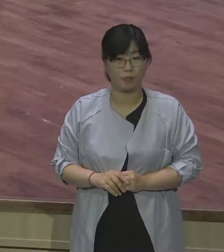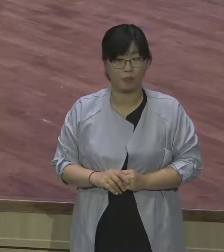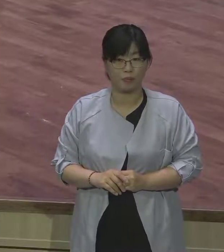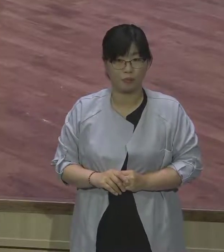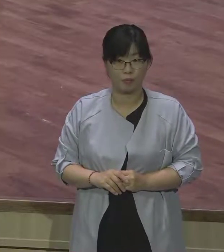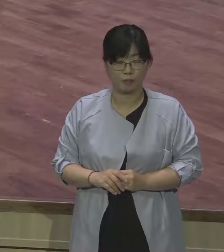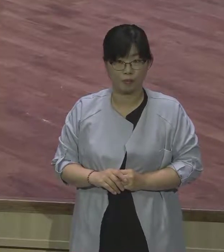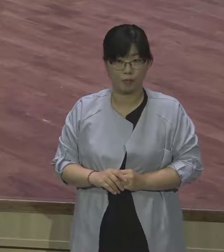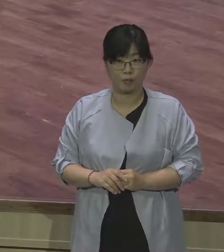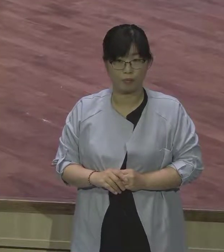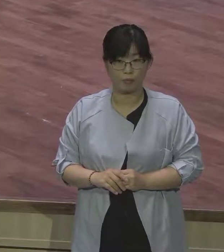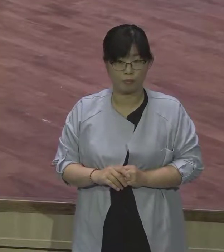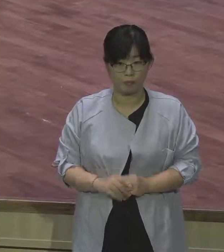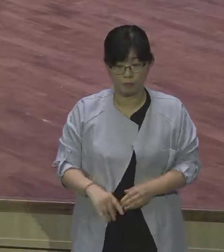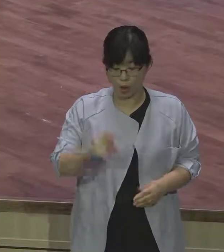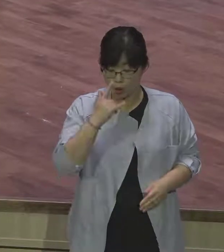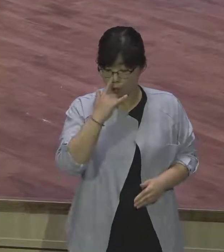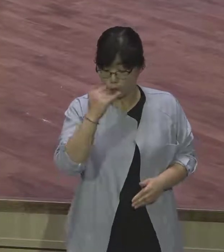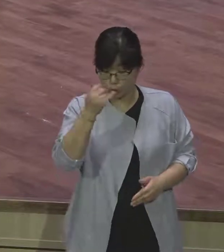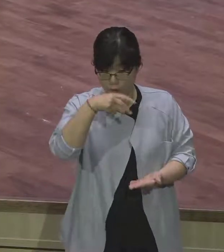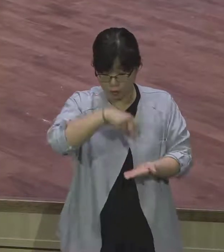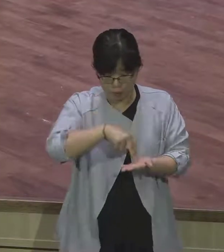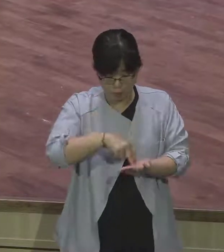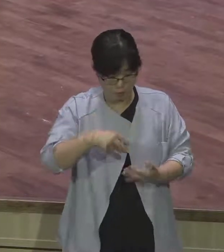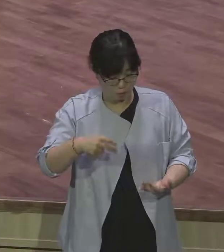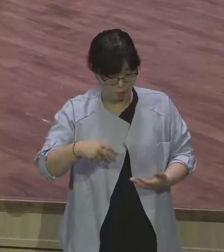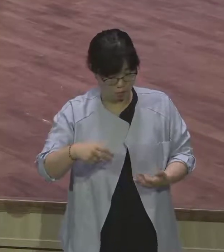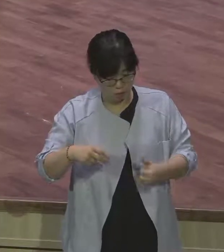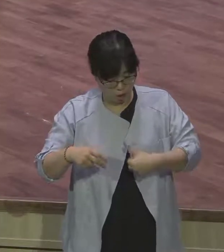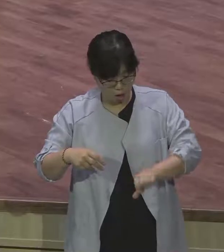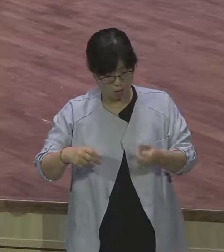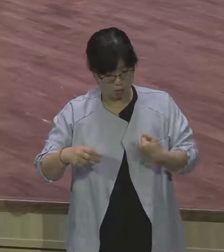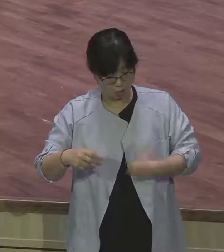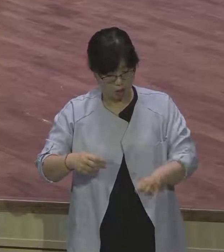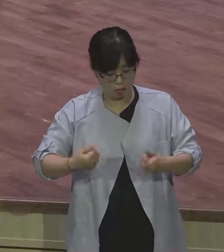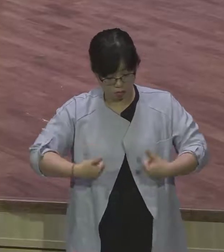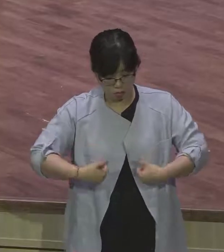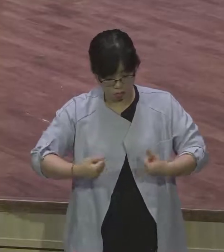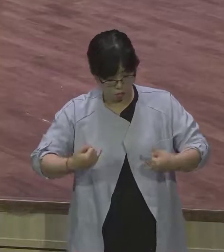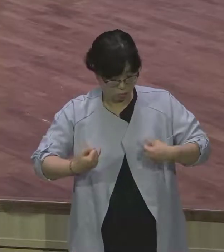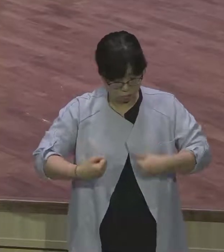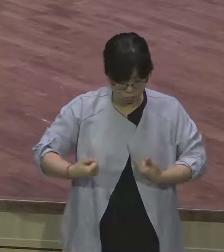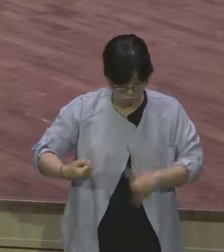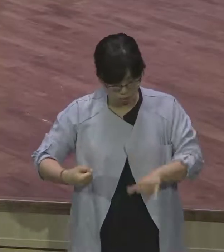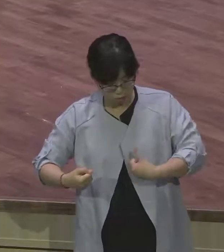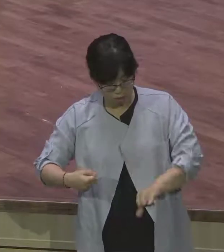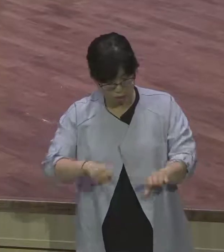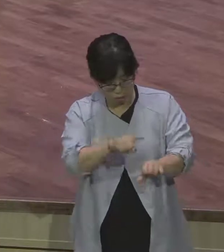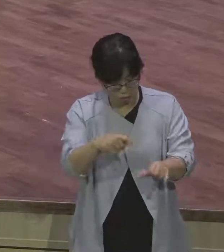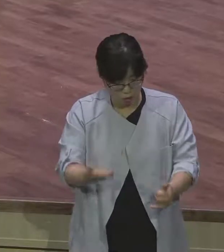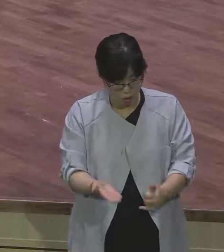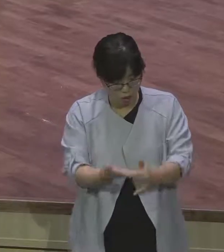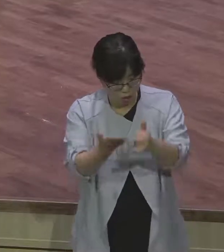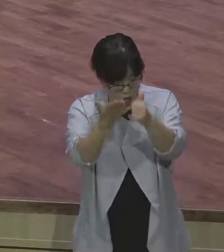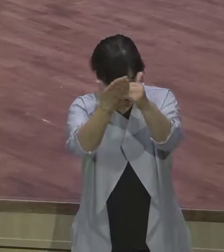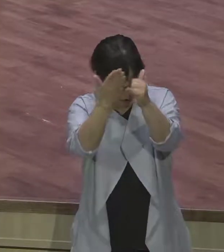노동력이 그렇게 잃게 된단 말이에요. 그러니까 결혼 지참금은 사실은 돈뿐만 아니라 그의 상한은